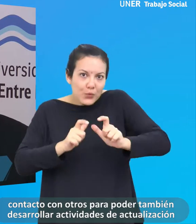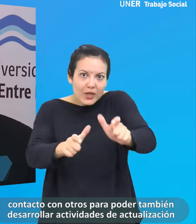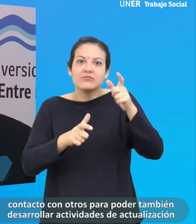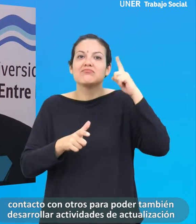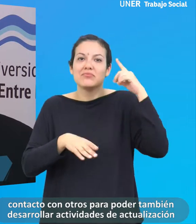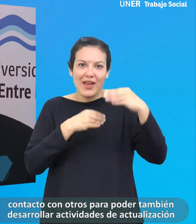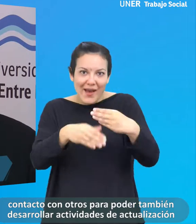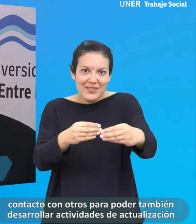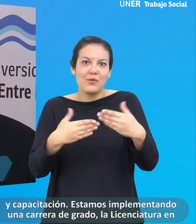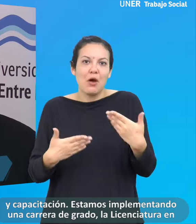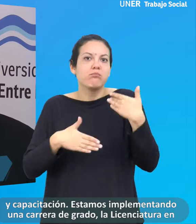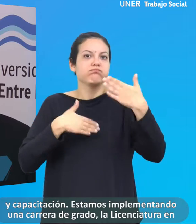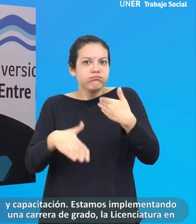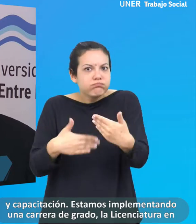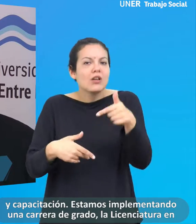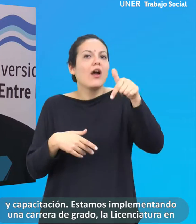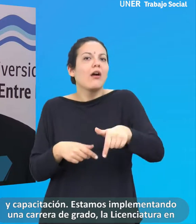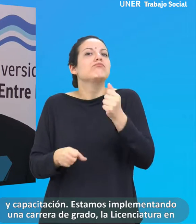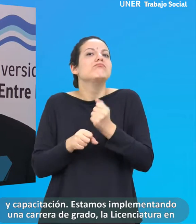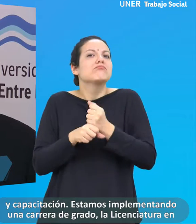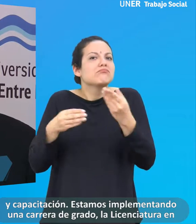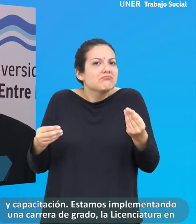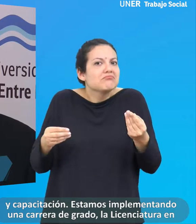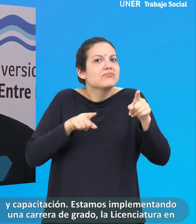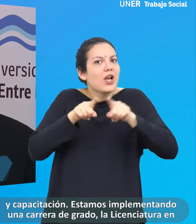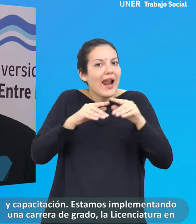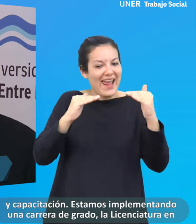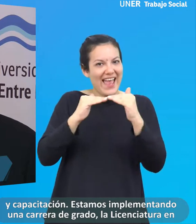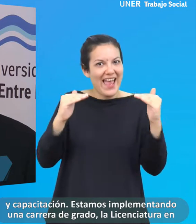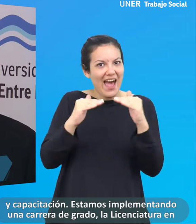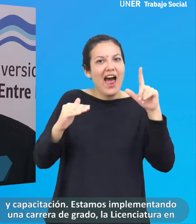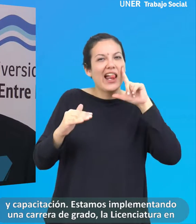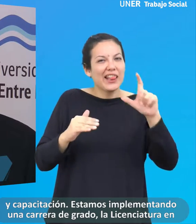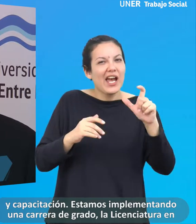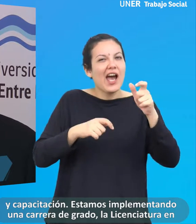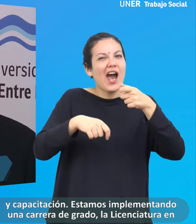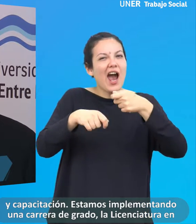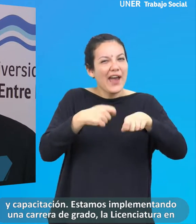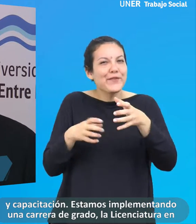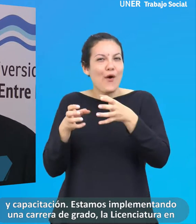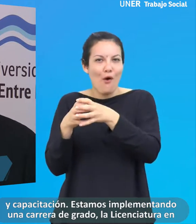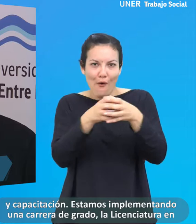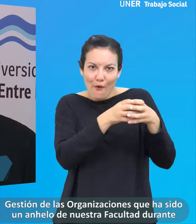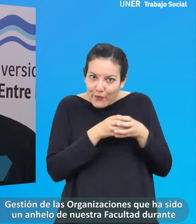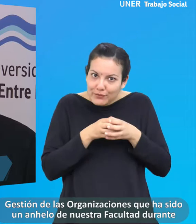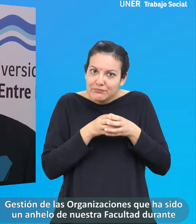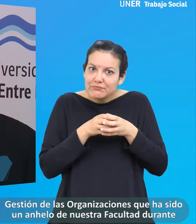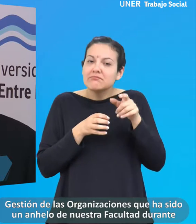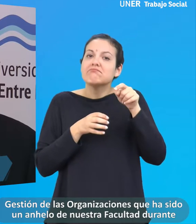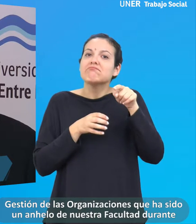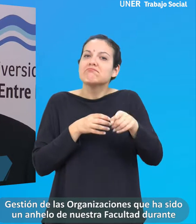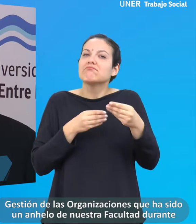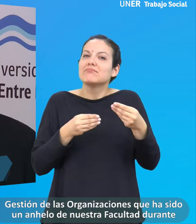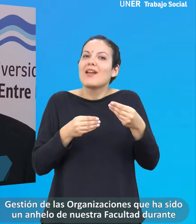actualización y capacitación, estamos implementando una carrera de grado, la licenciatura en gestión de las organizaciones,